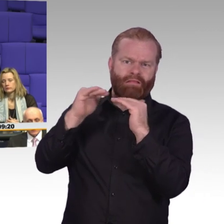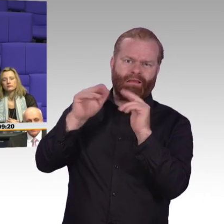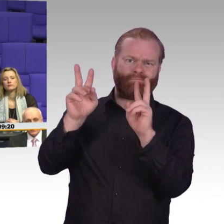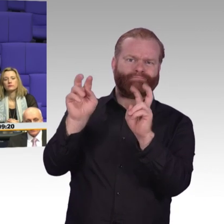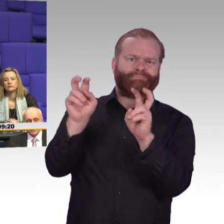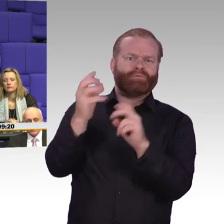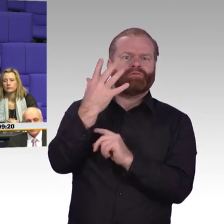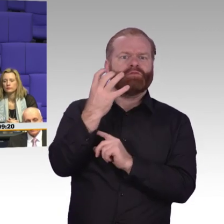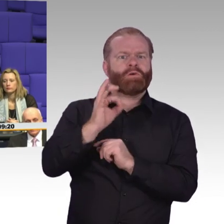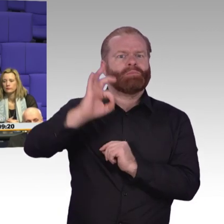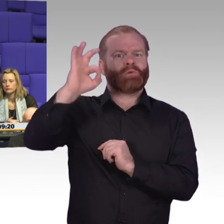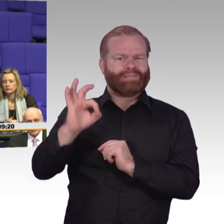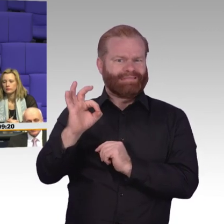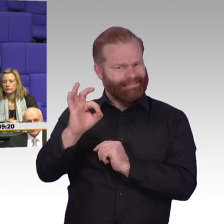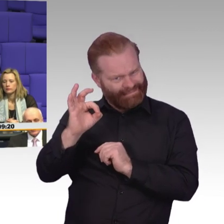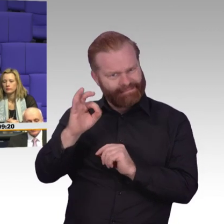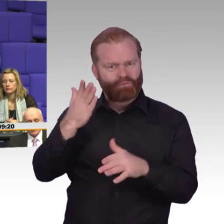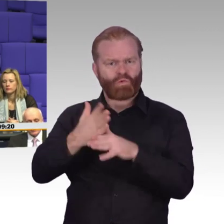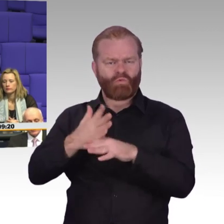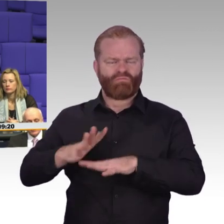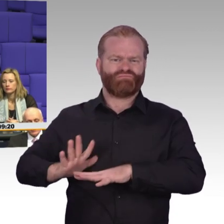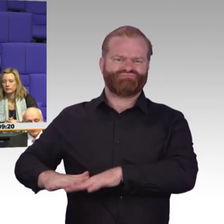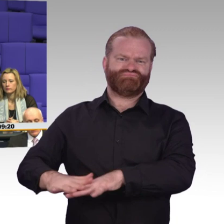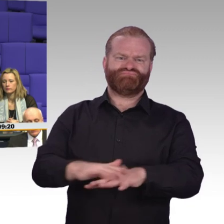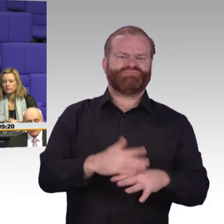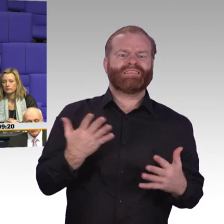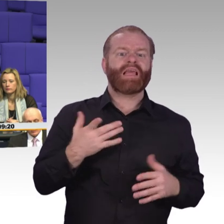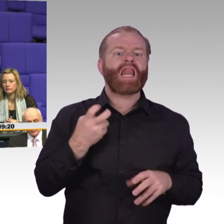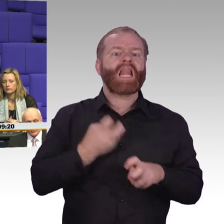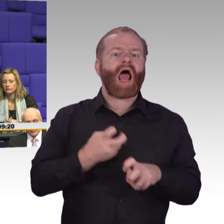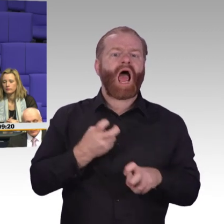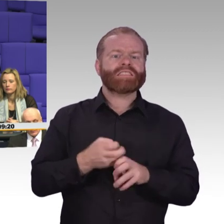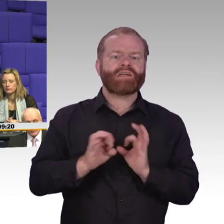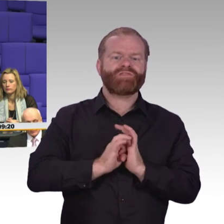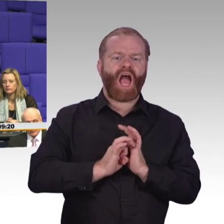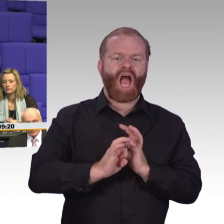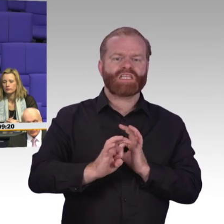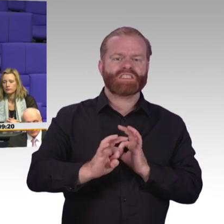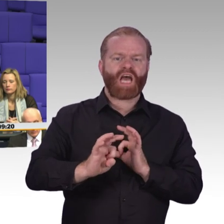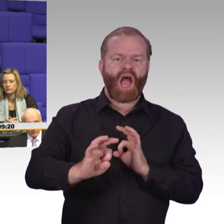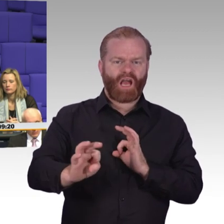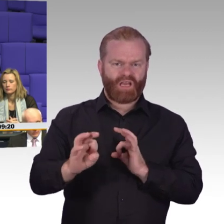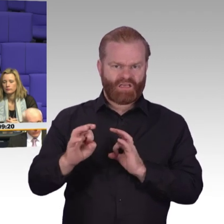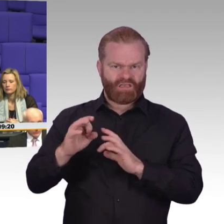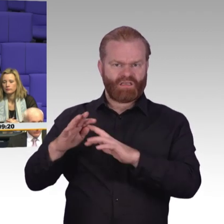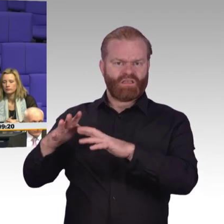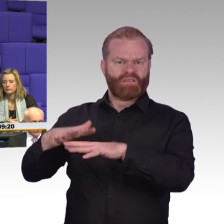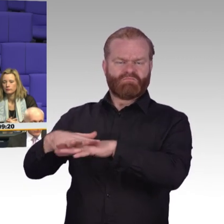bereitzustellen? Gerade die mittelständische Wirtschaft braucht das. Gerade in dem Fall, wenn man über, das ist ja auch ein Thema Ihrer Partei, was ich auch vollkommen sinnvoll sehe,